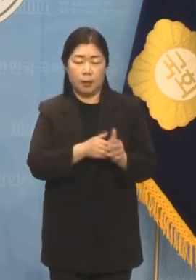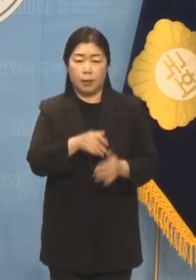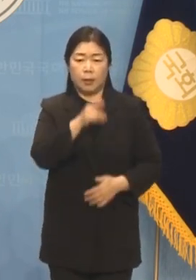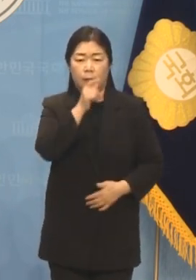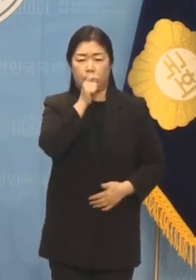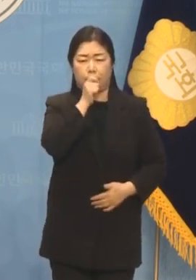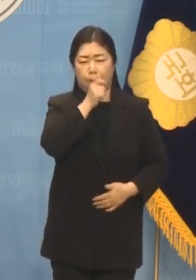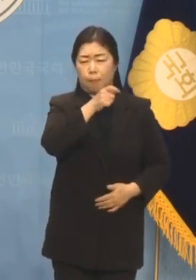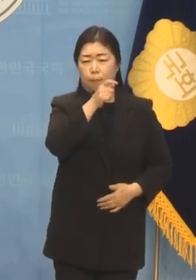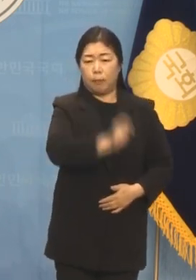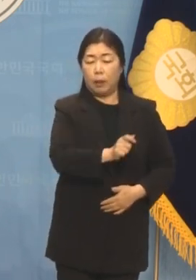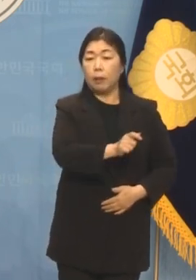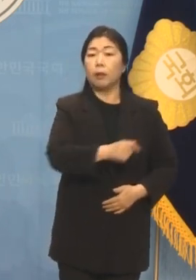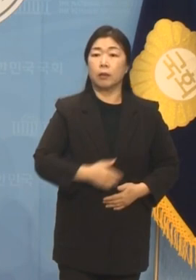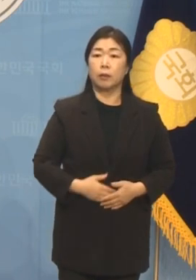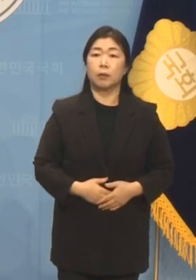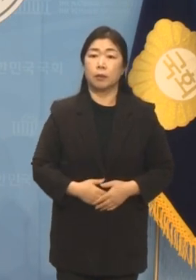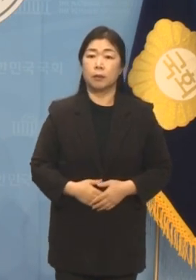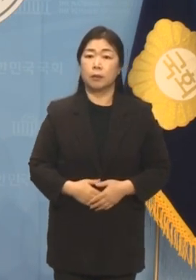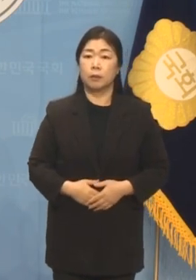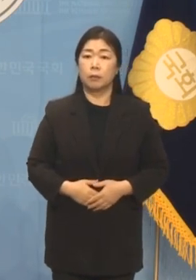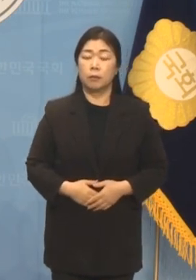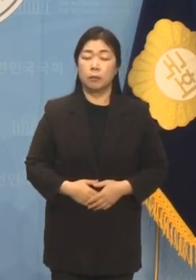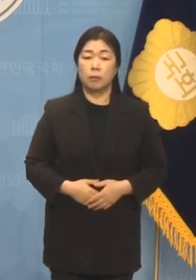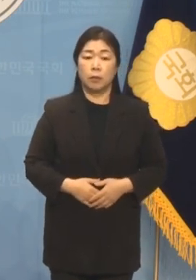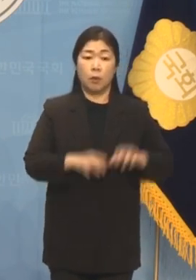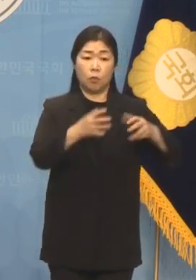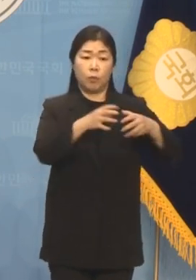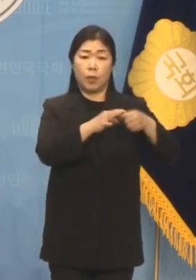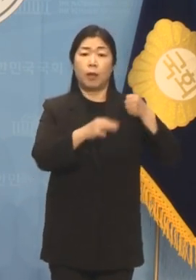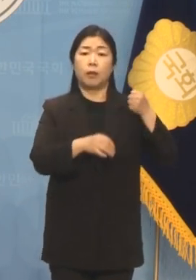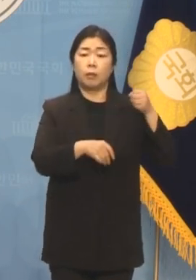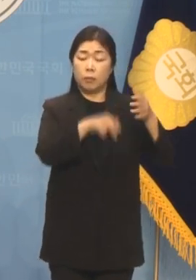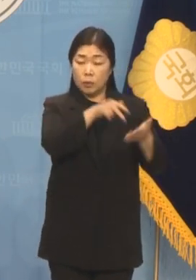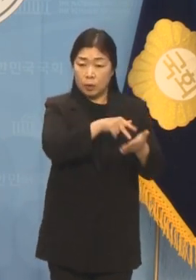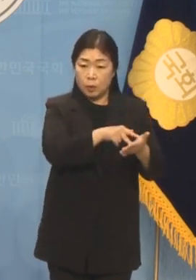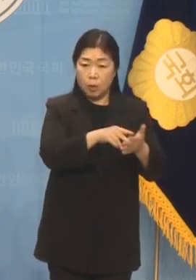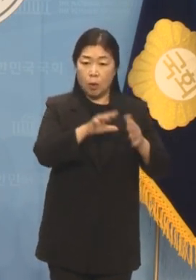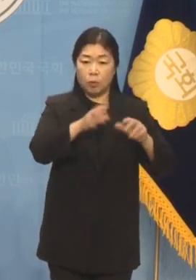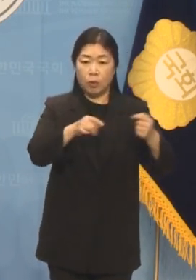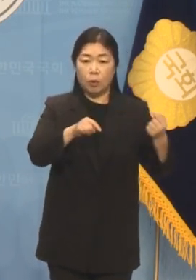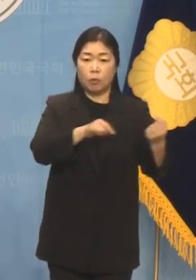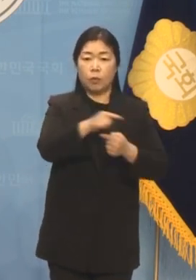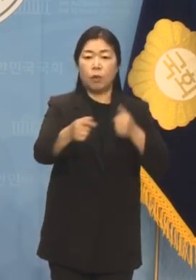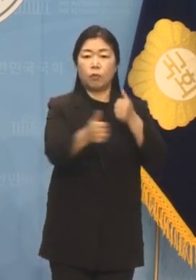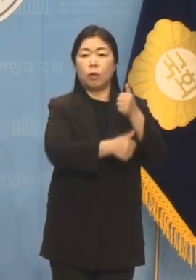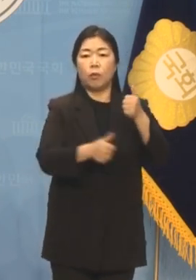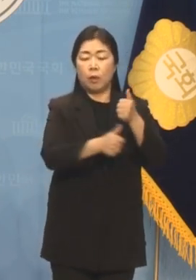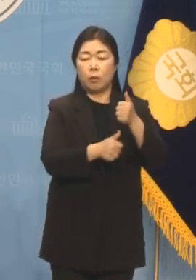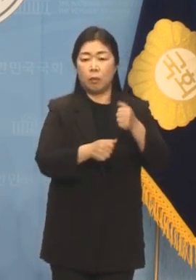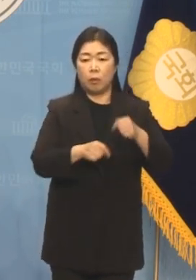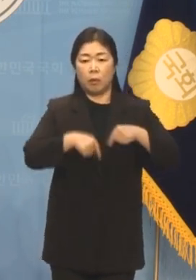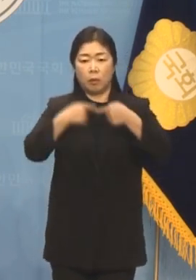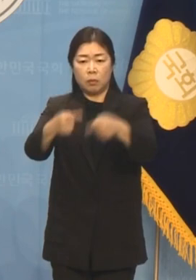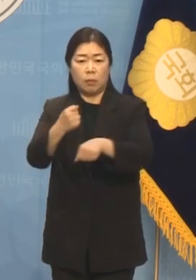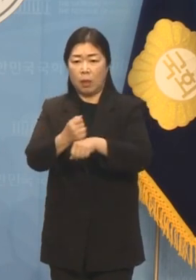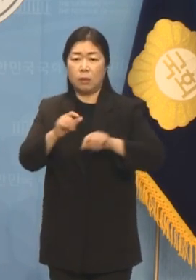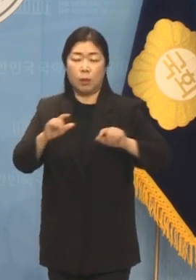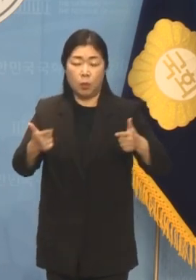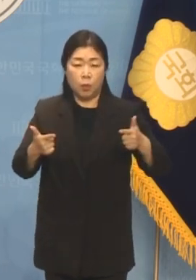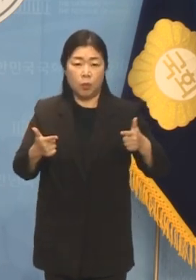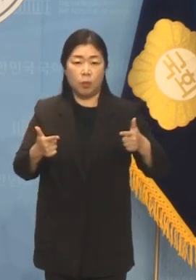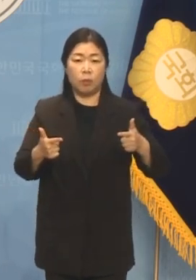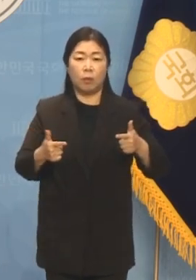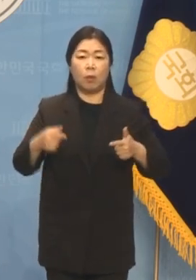일관하고 있습니다. 여당인 국민의힘은 국회 운영위원회마저 불참해 파행시키고